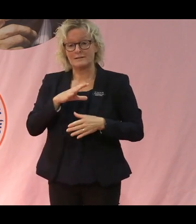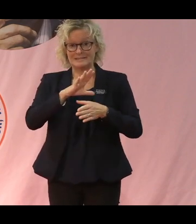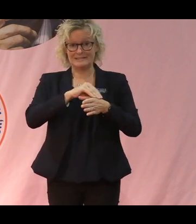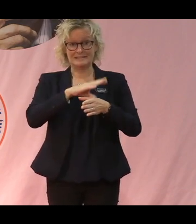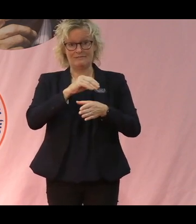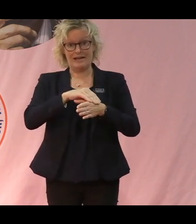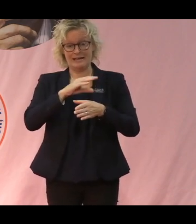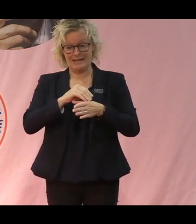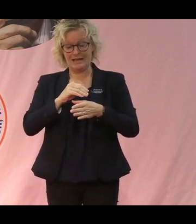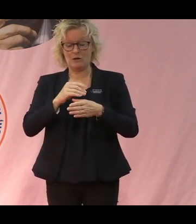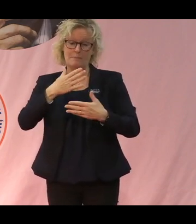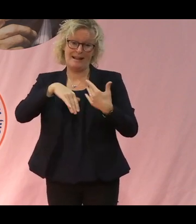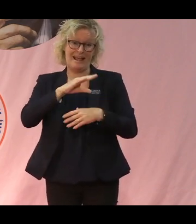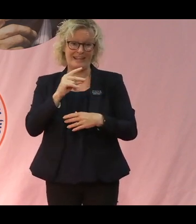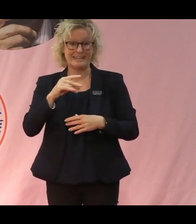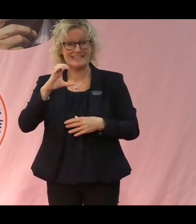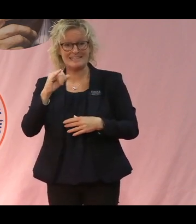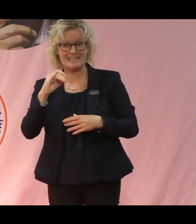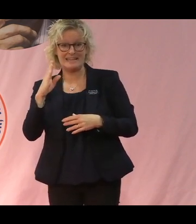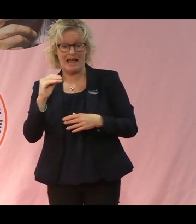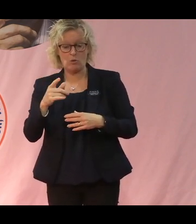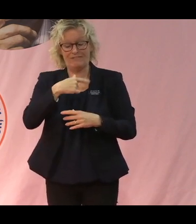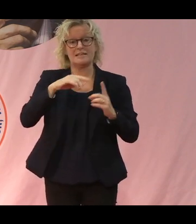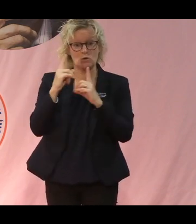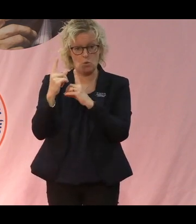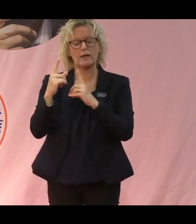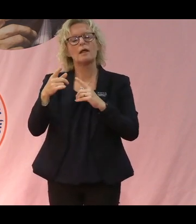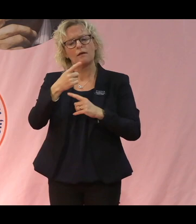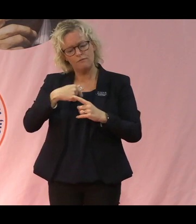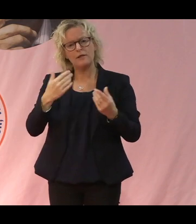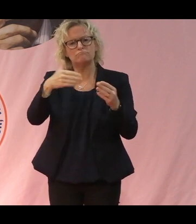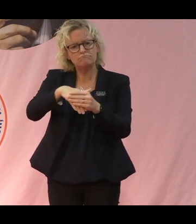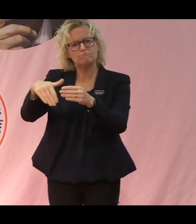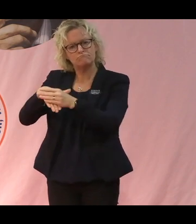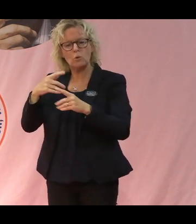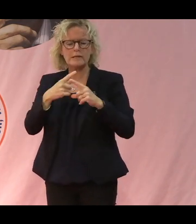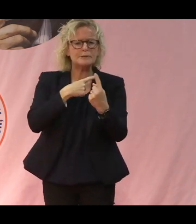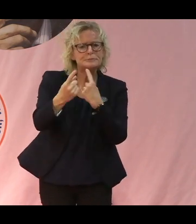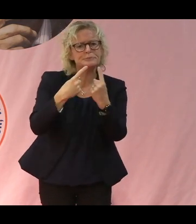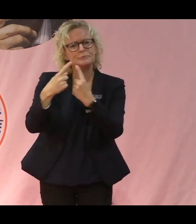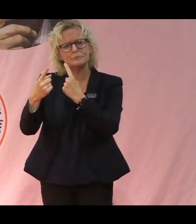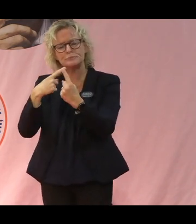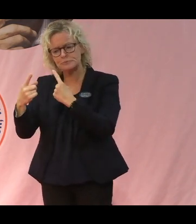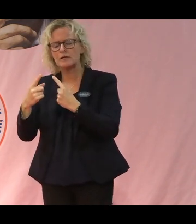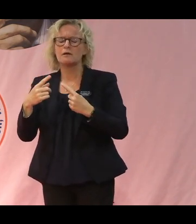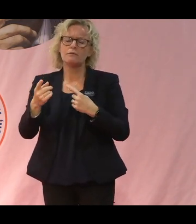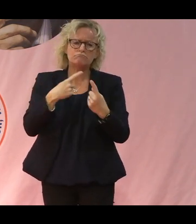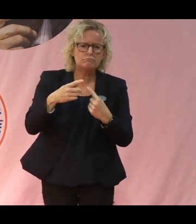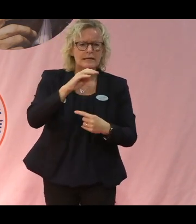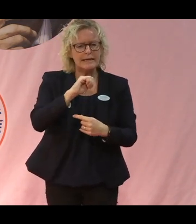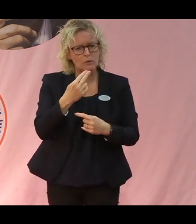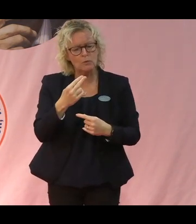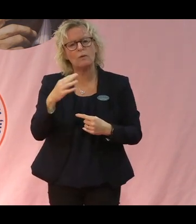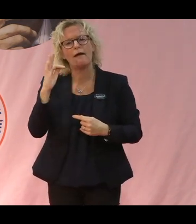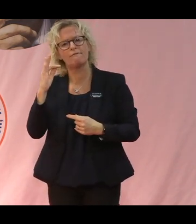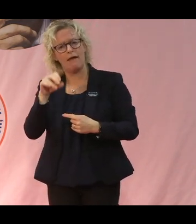med, Sida bland annat, också Viskogen är med i olika dialoger där vi pratar med andra givare inom EU, inom FN